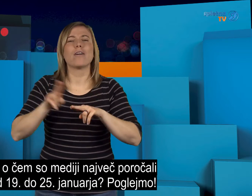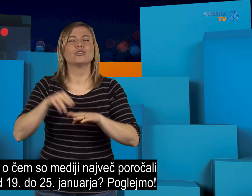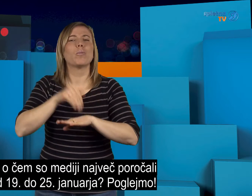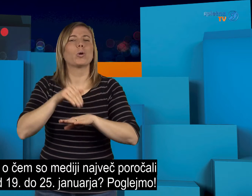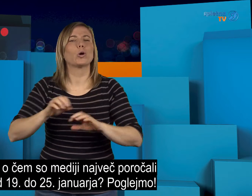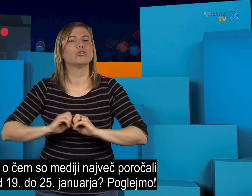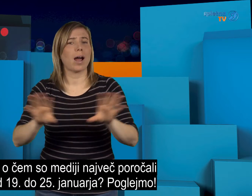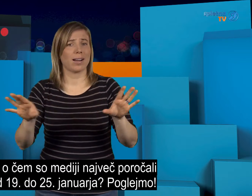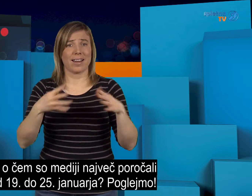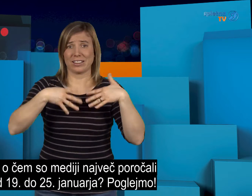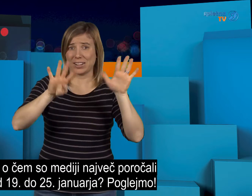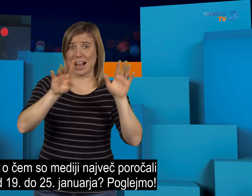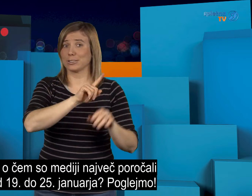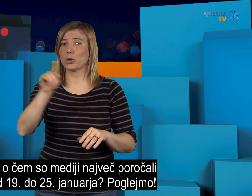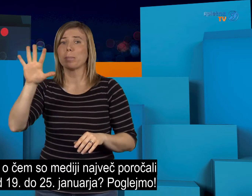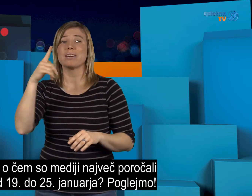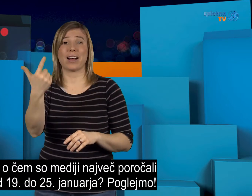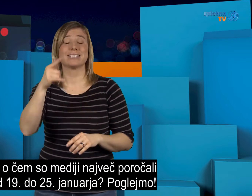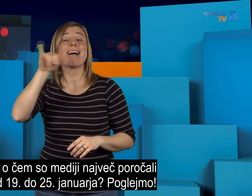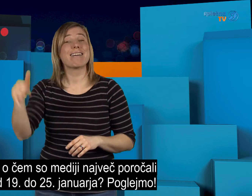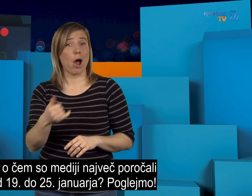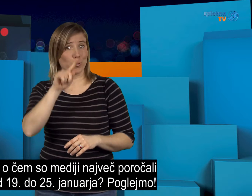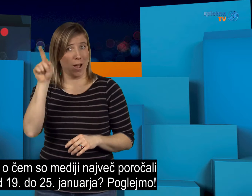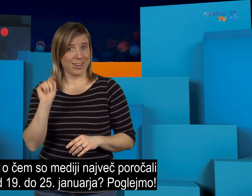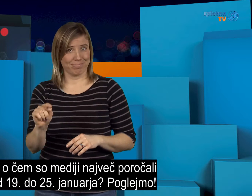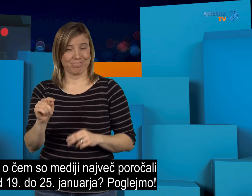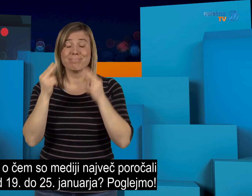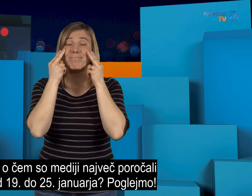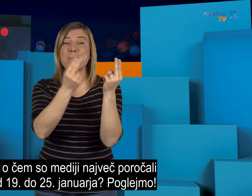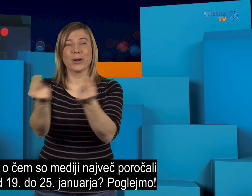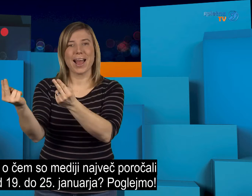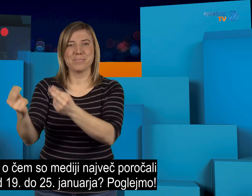poročali od 19. do 25. januarja? Poglejmo.